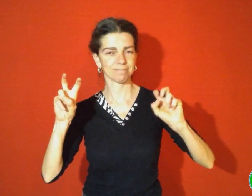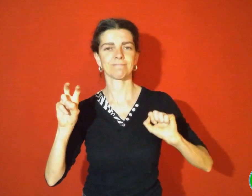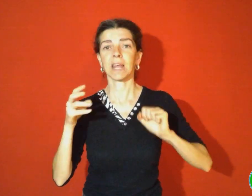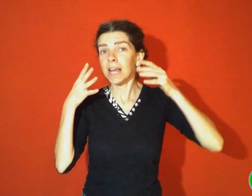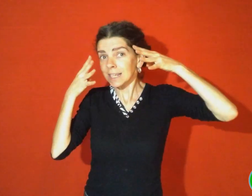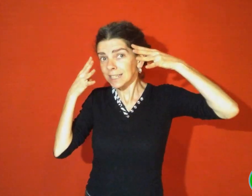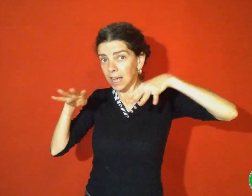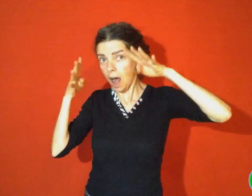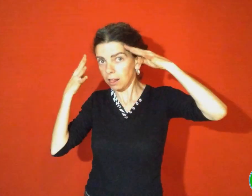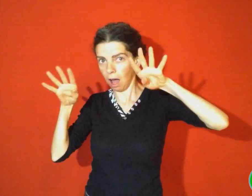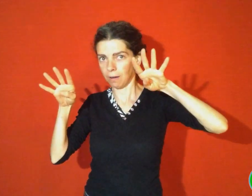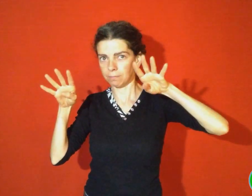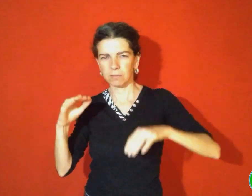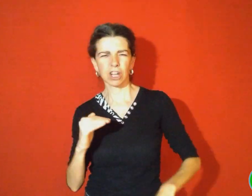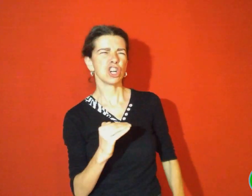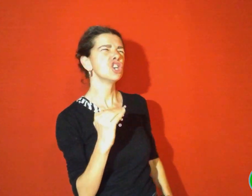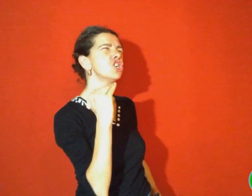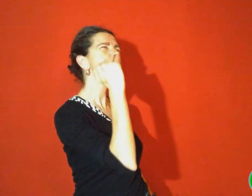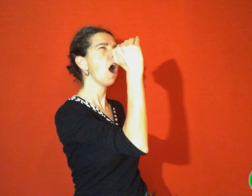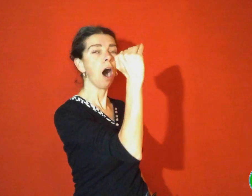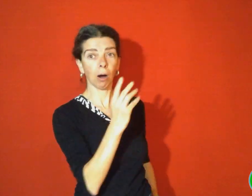Le géant de Zéralda